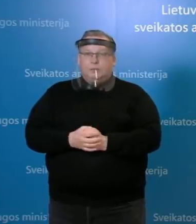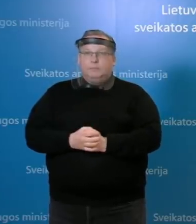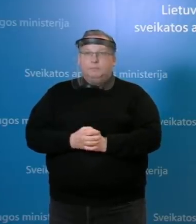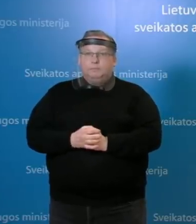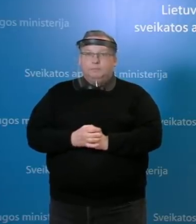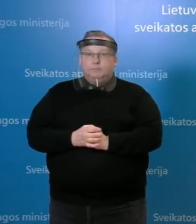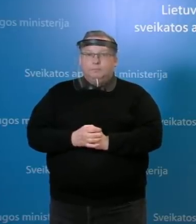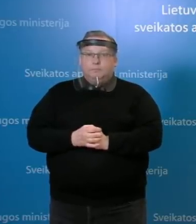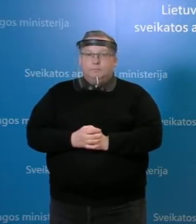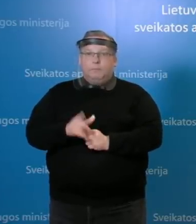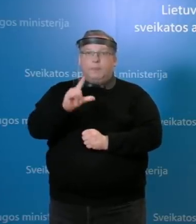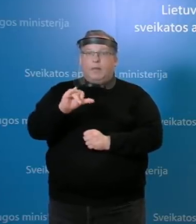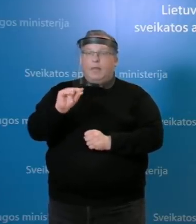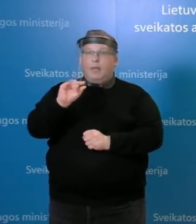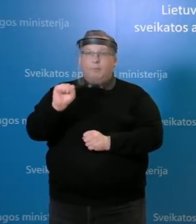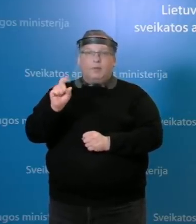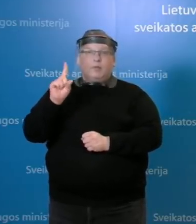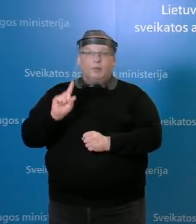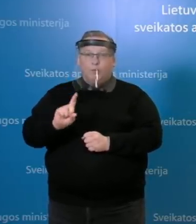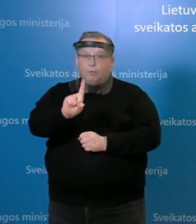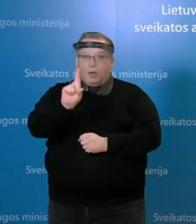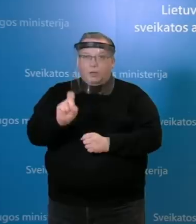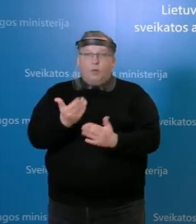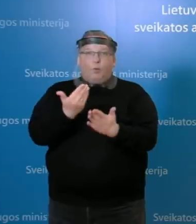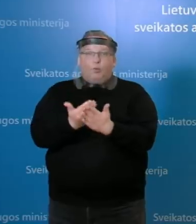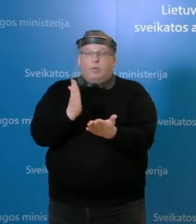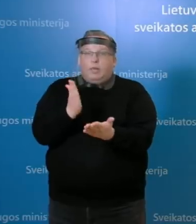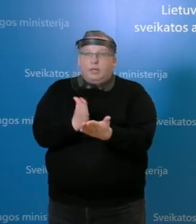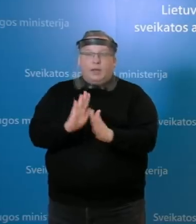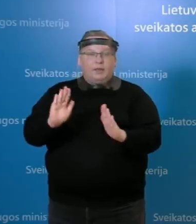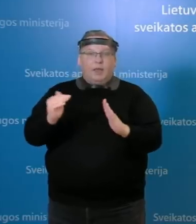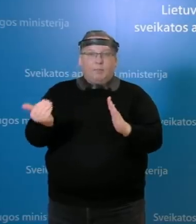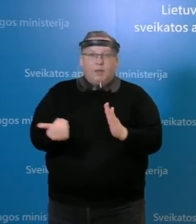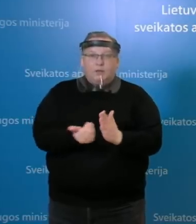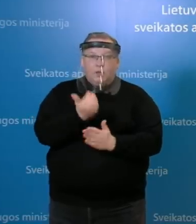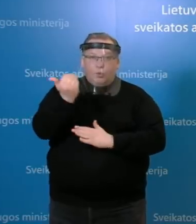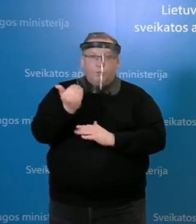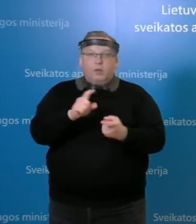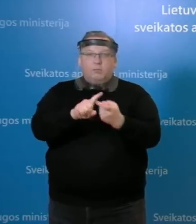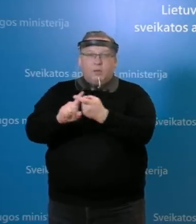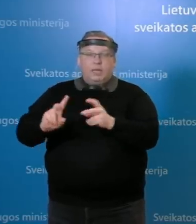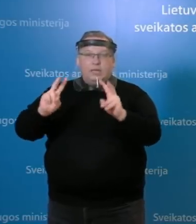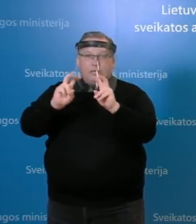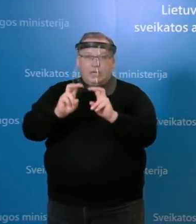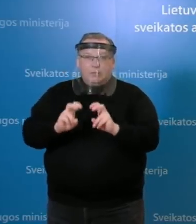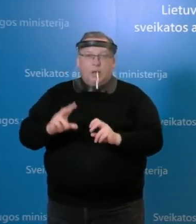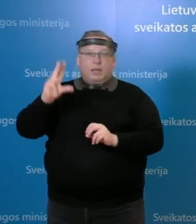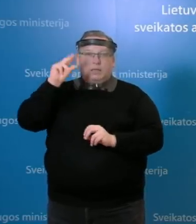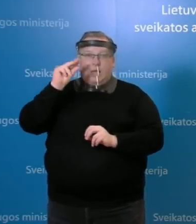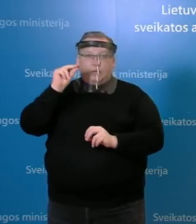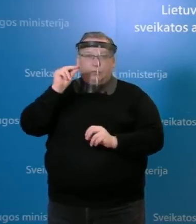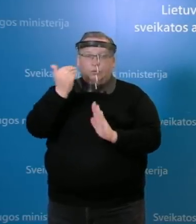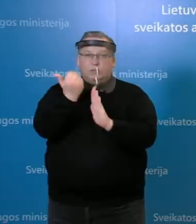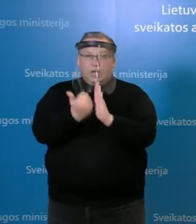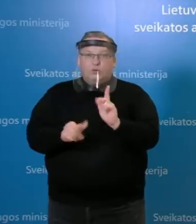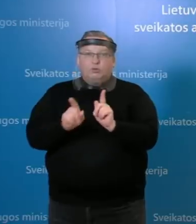Liepo dar norėsite, ką nors paklausti? Ar turėčiau paklausti, kodėl yra ne, bet naujinamas epidemiologinio tyrimo ar jas būtatų sąrašas ir taip